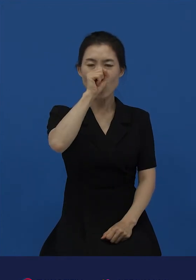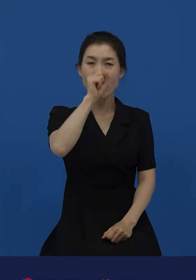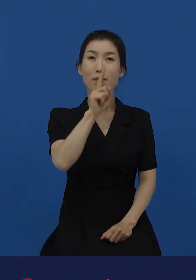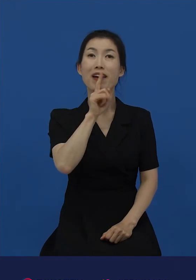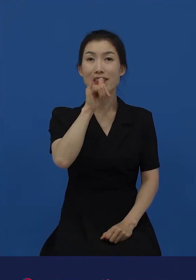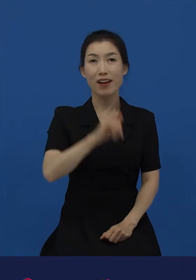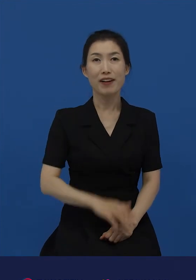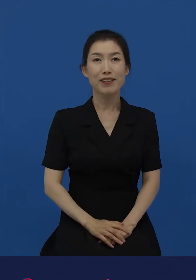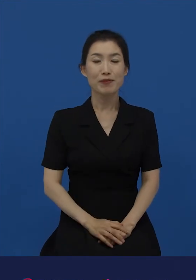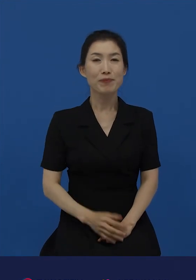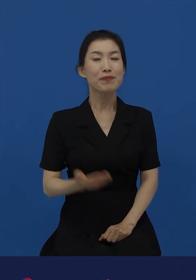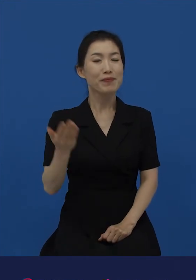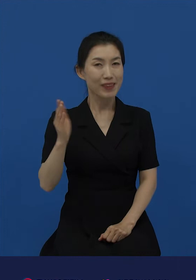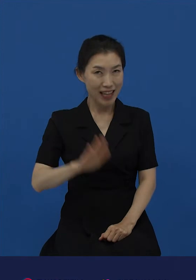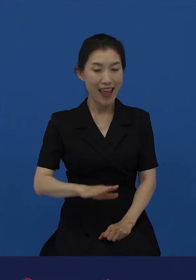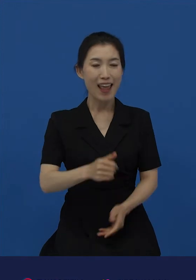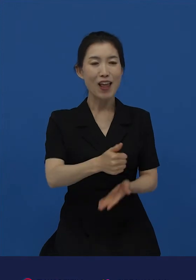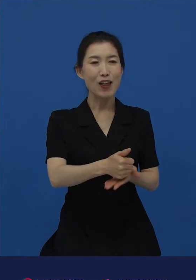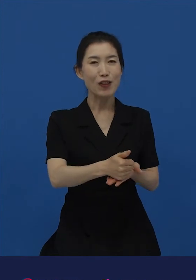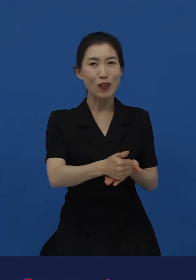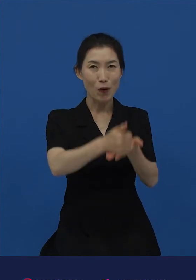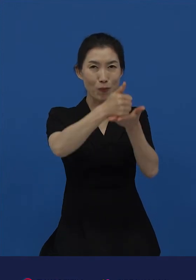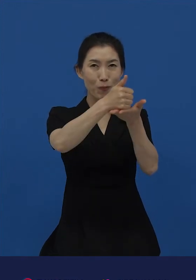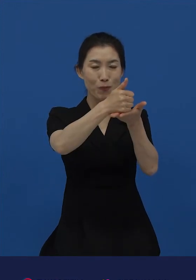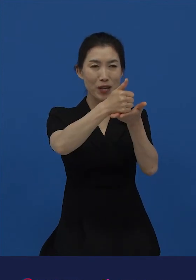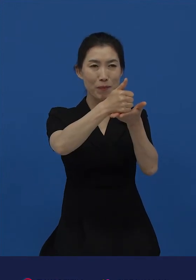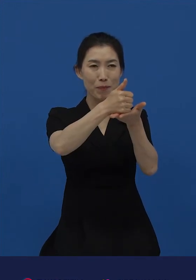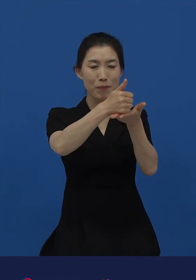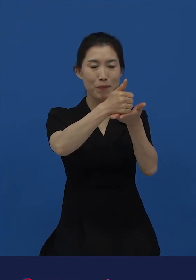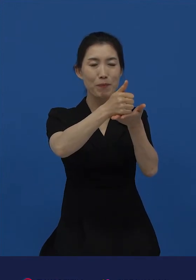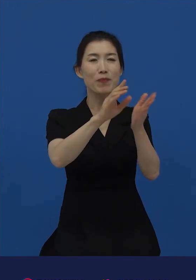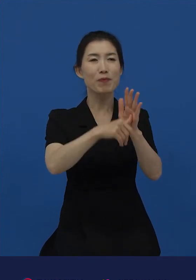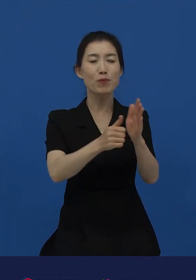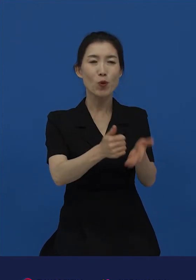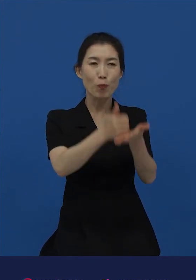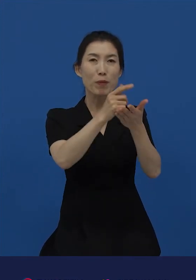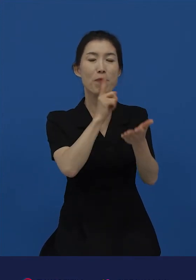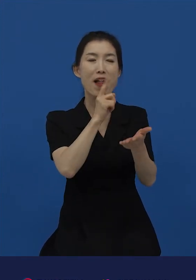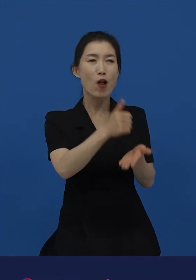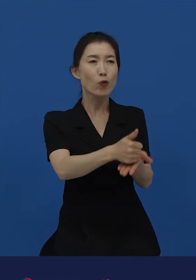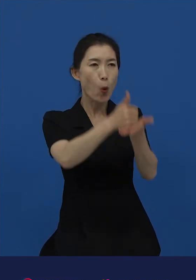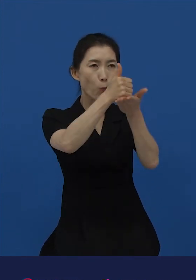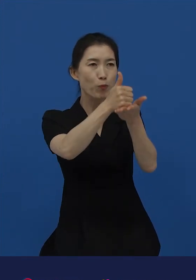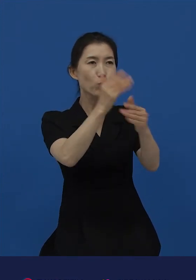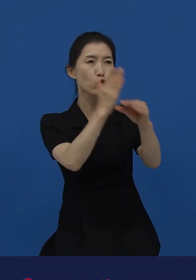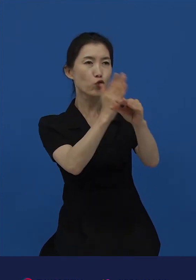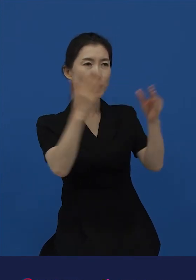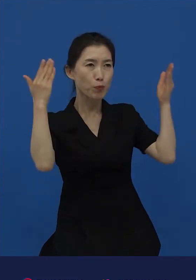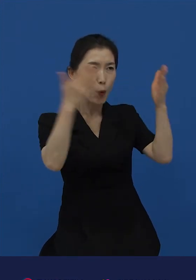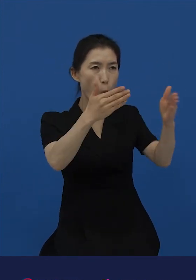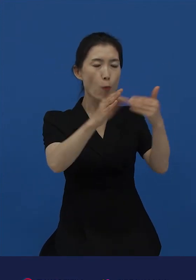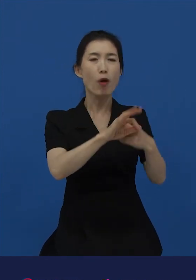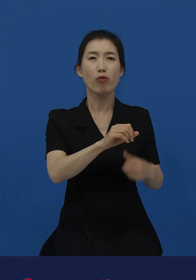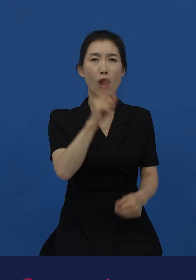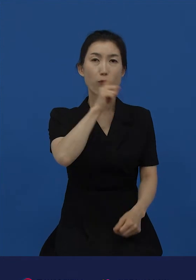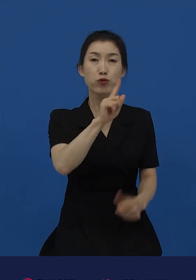하지만 이것은 높임법 중에 높임의 방점을 찍을 때 유효한 말입니다. 한국어